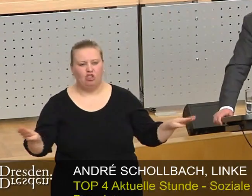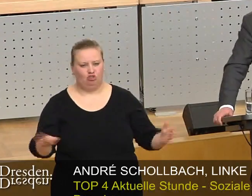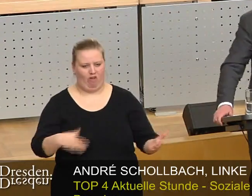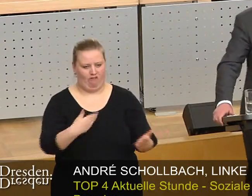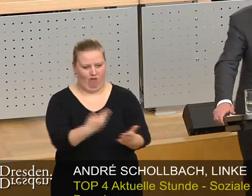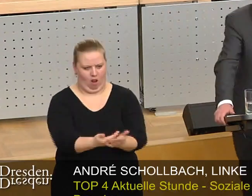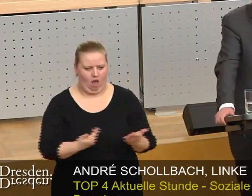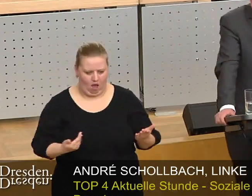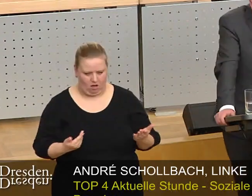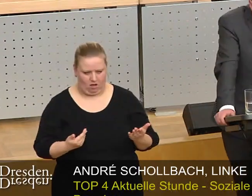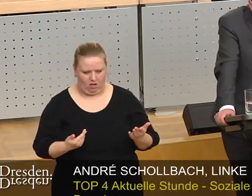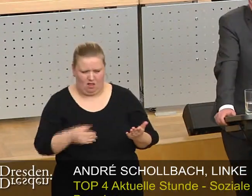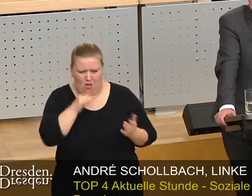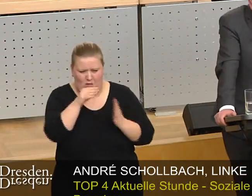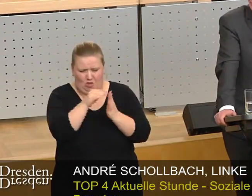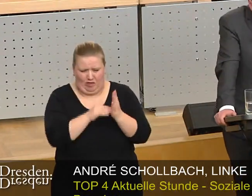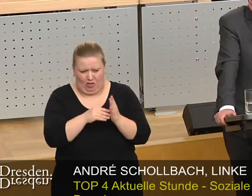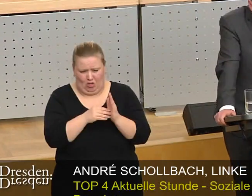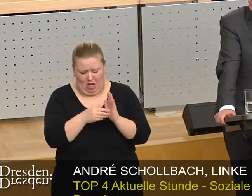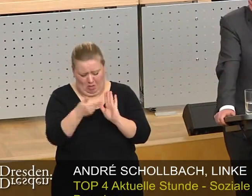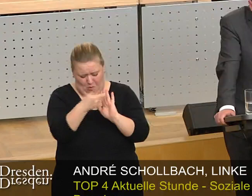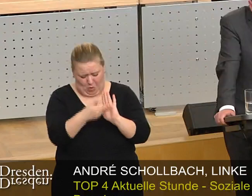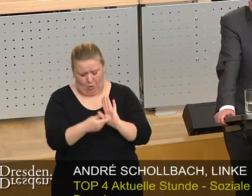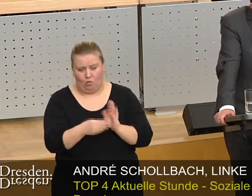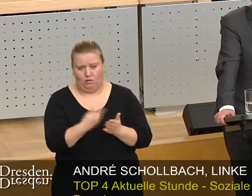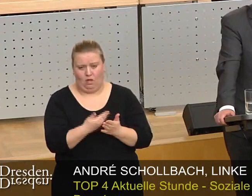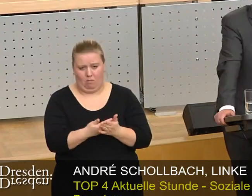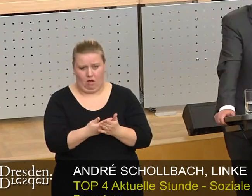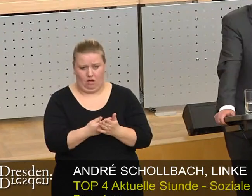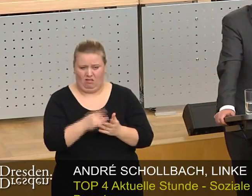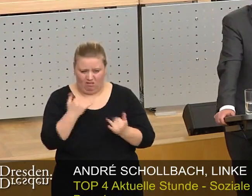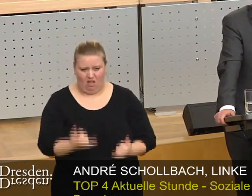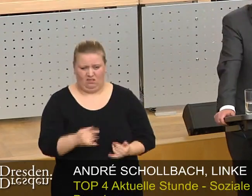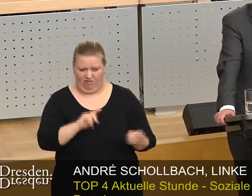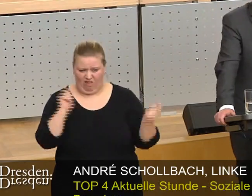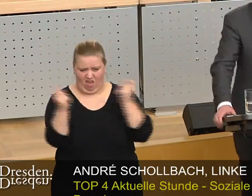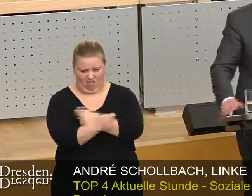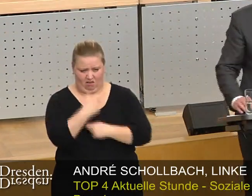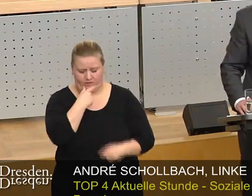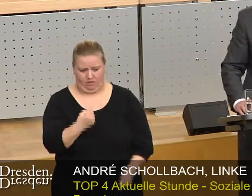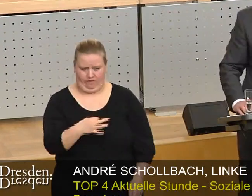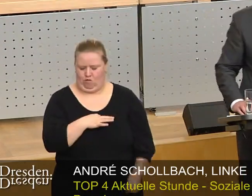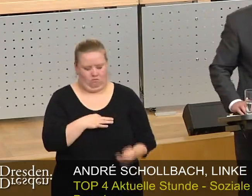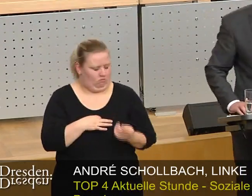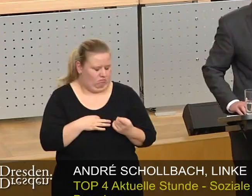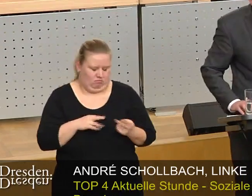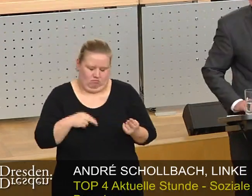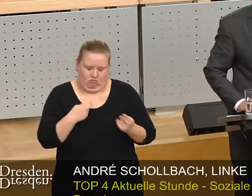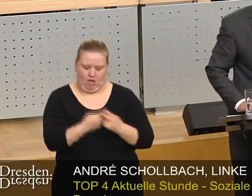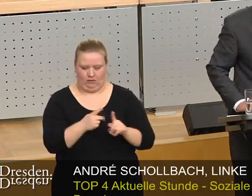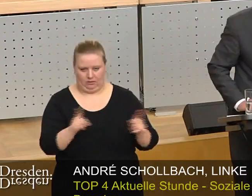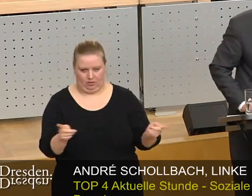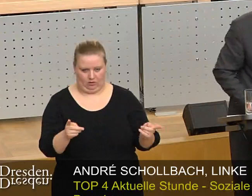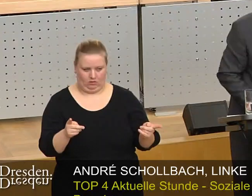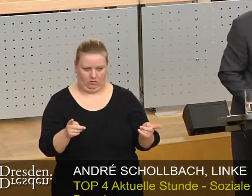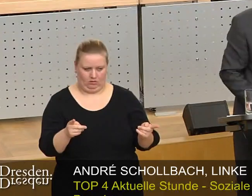die noch nicht einmal eine schriftliche Begründung enthält, grundlegend verändert werden soll. Meine Damen und Herren, ich meine,